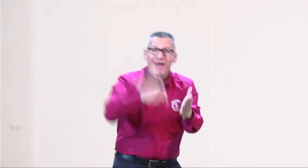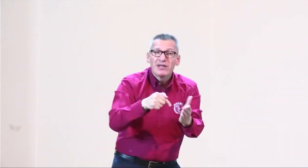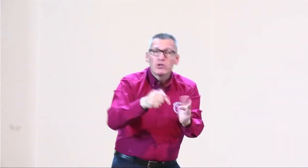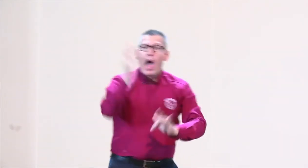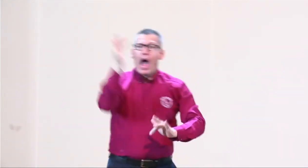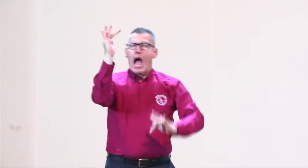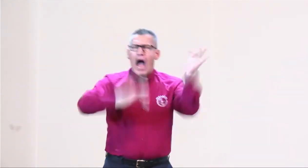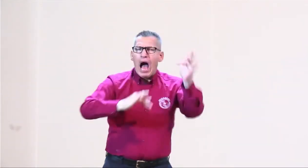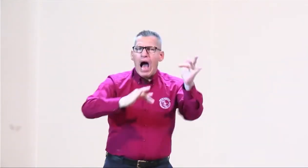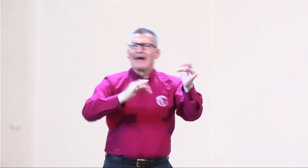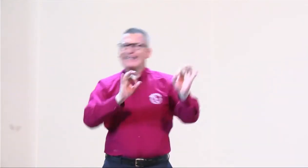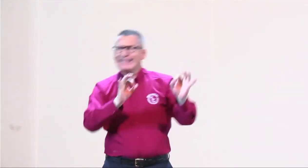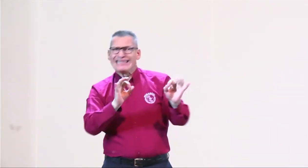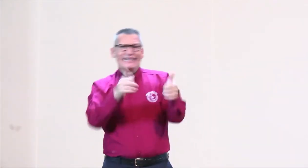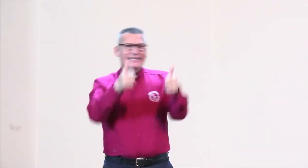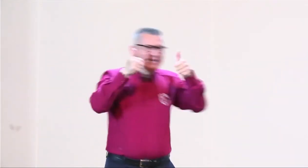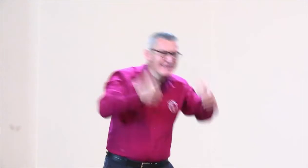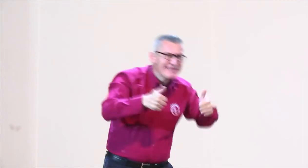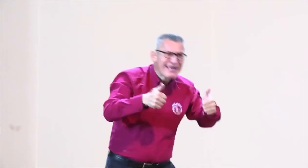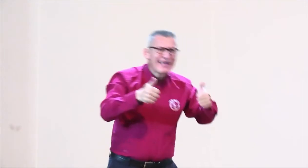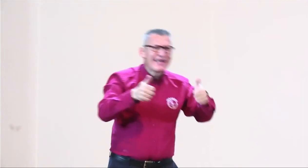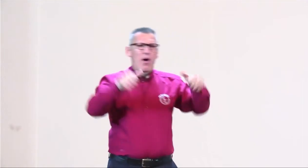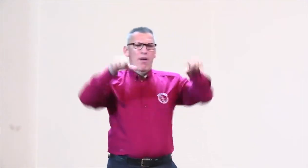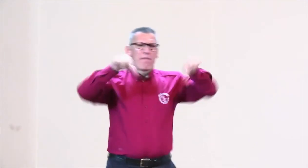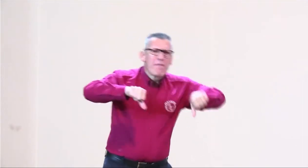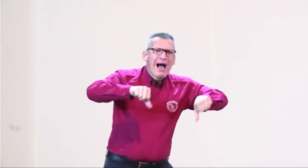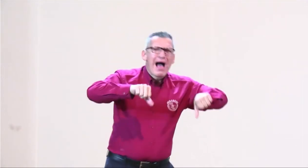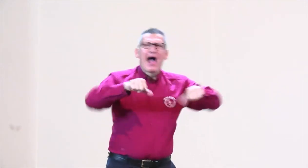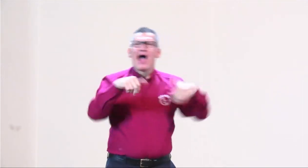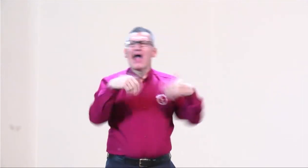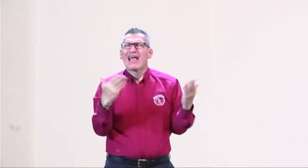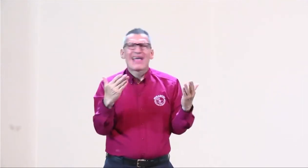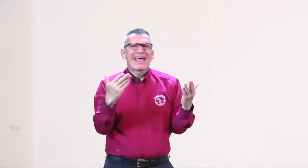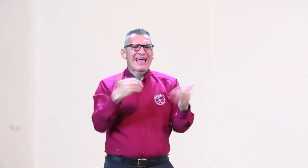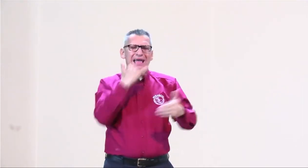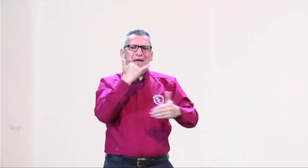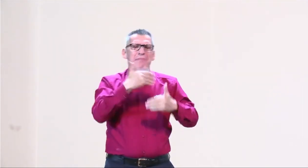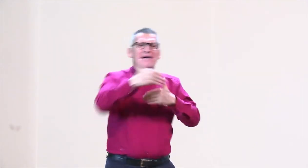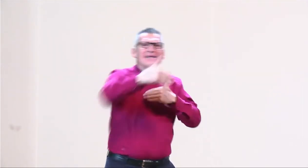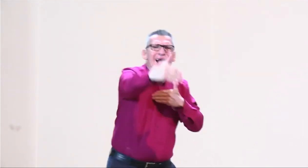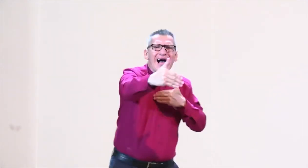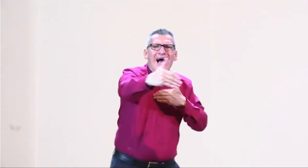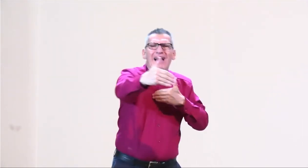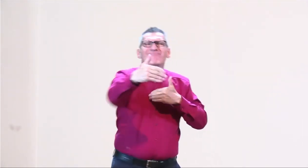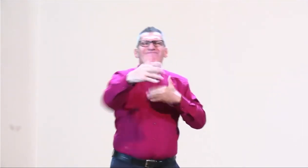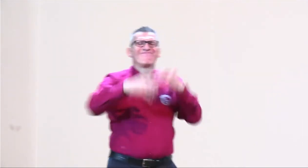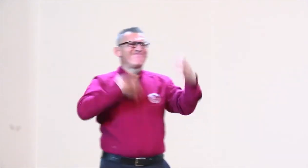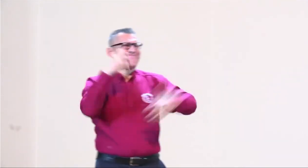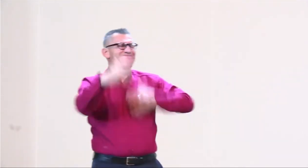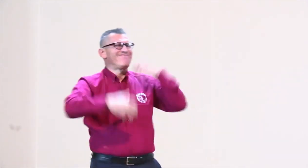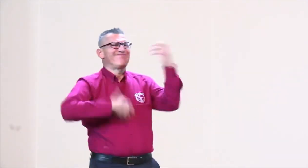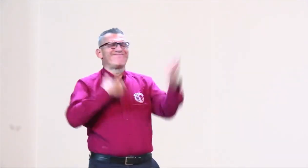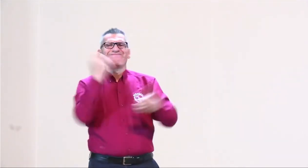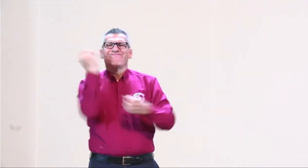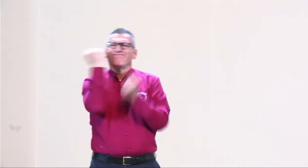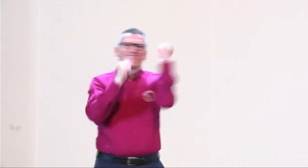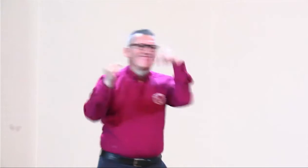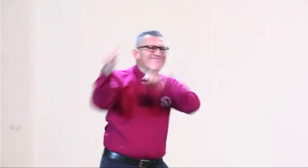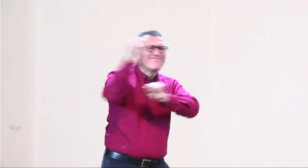Entonces, cuando hablamos de inclusión, debemos ir pensando cuál es la verdadera inclusión, qué aspectos son